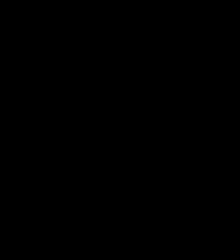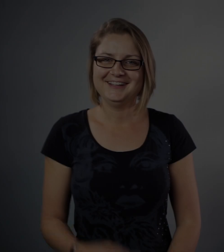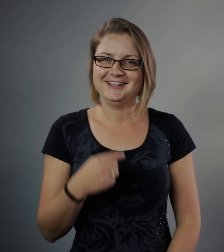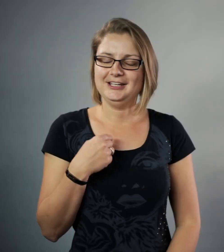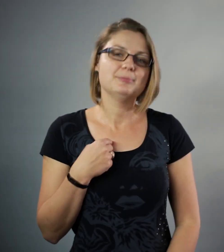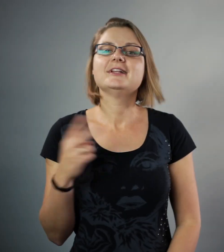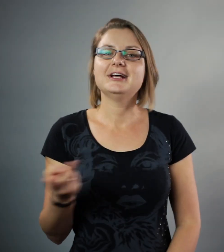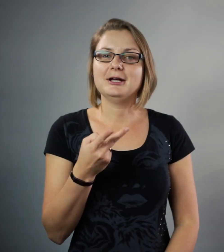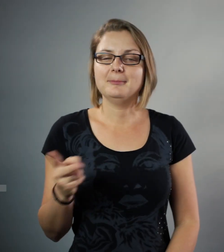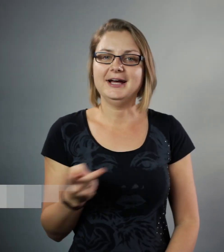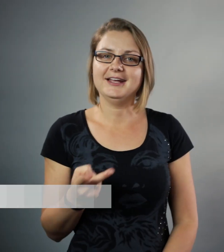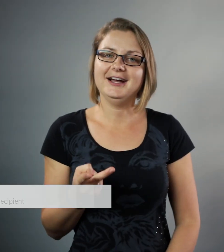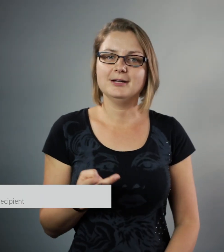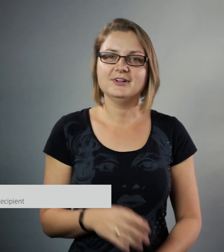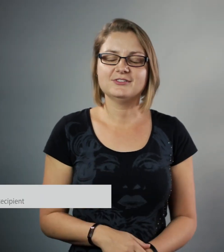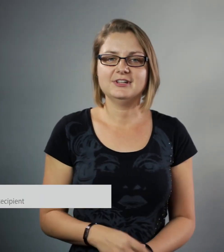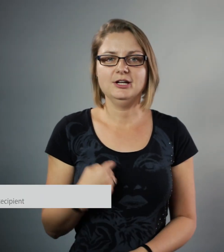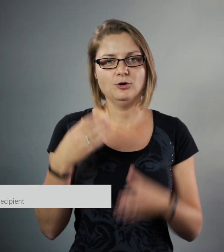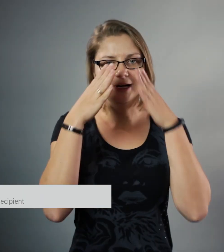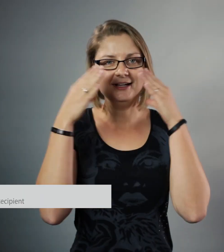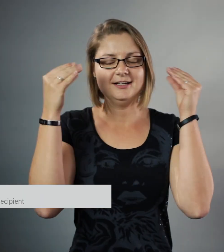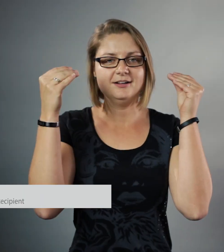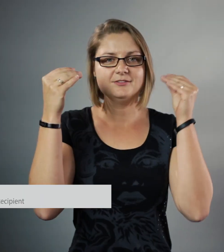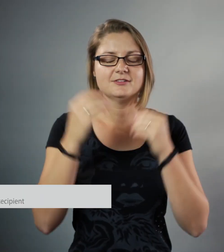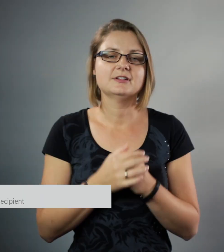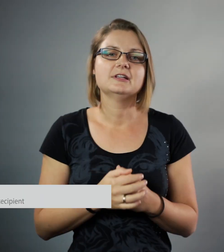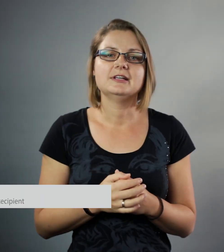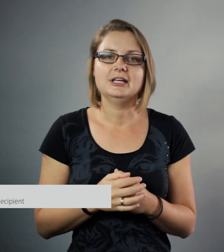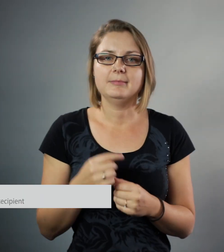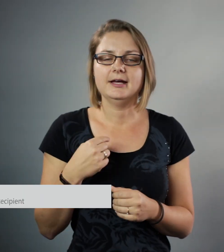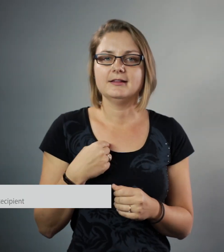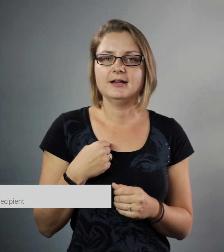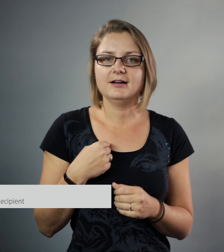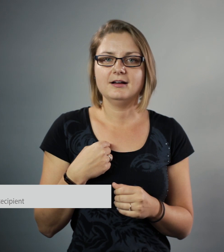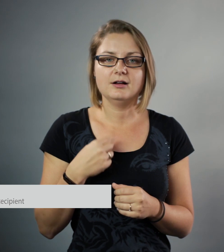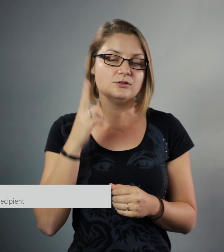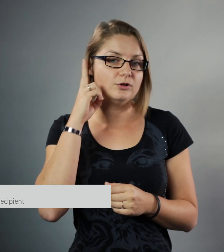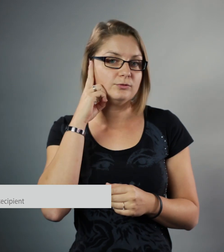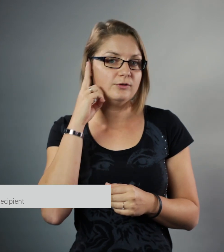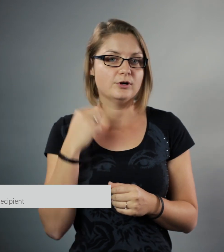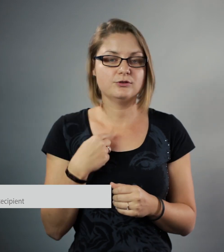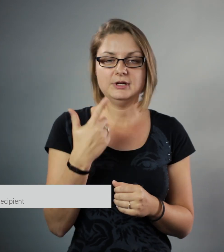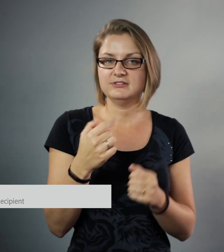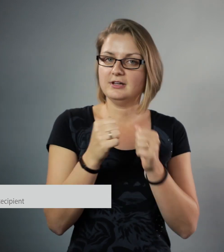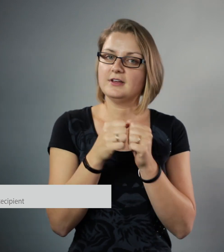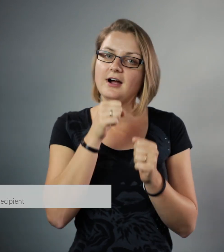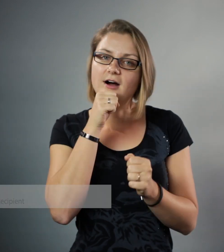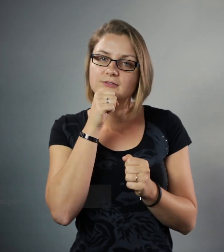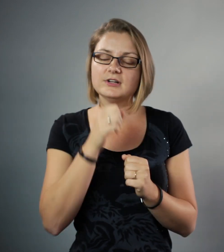Ik ben Maaike Heinemans en ik kom uit Nederland. Ik ben doof geworden toen ik zeven jaar oud